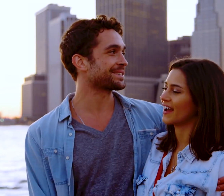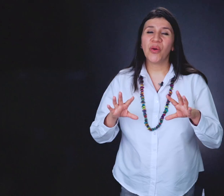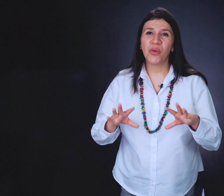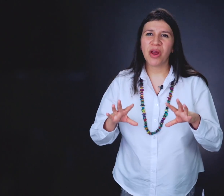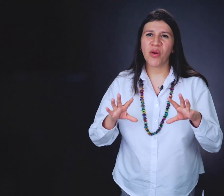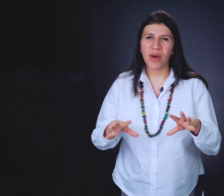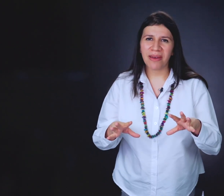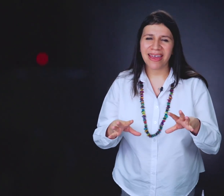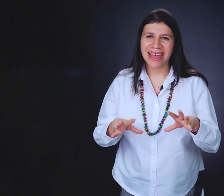número 9.